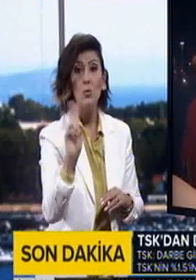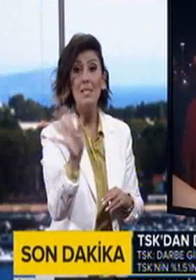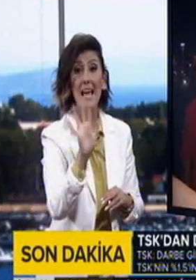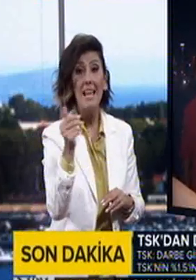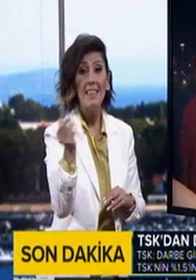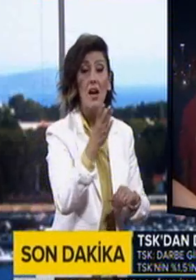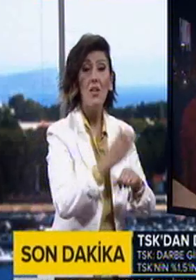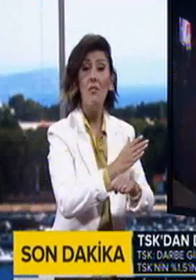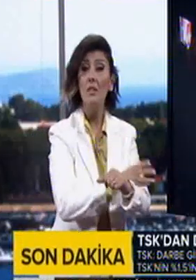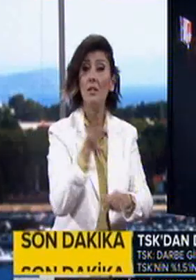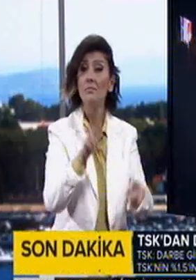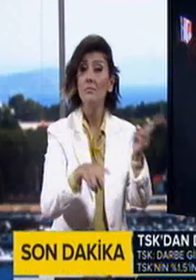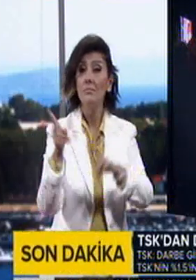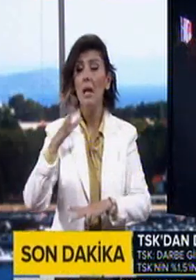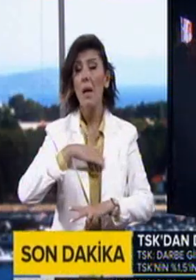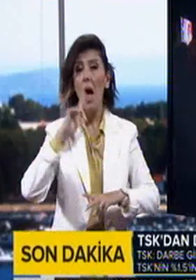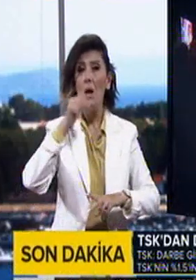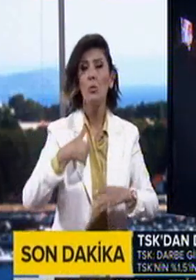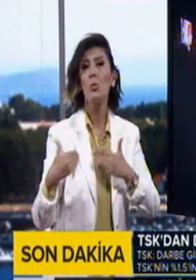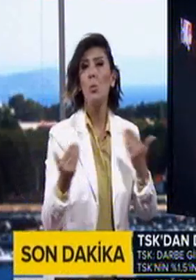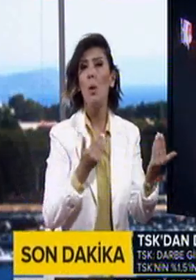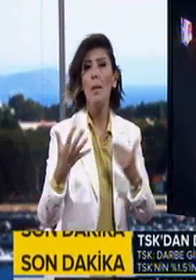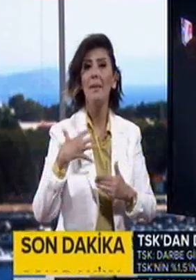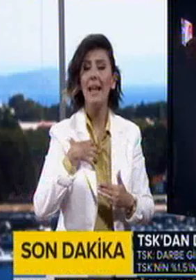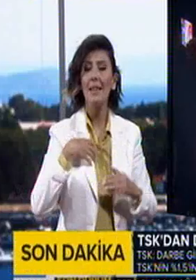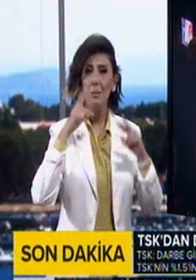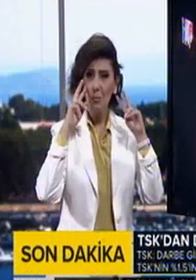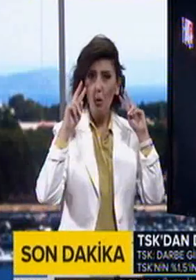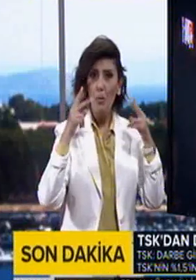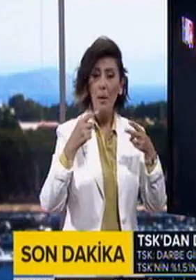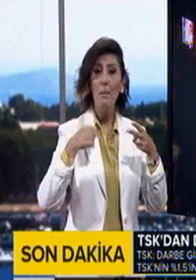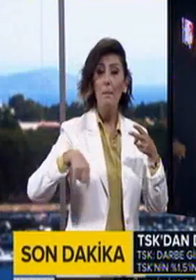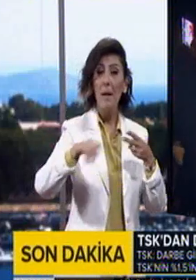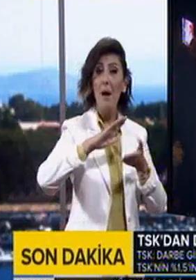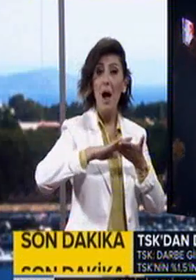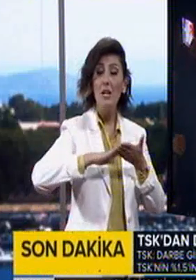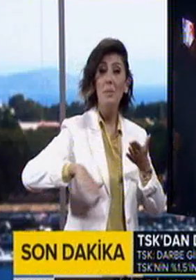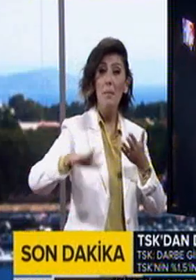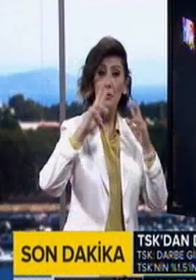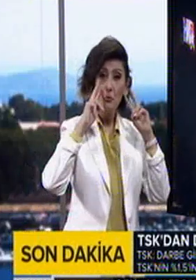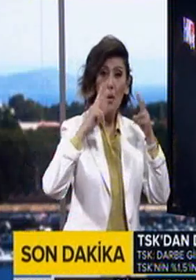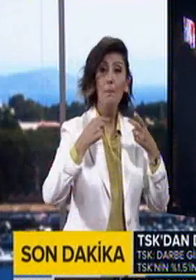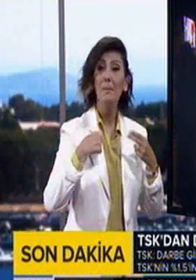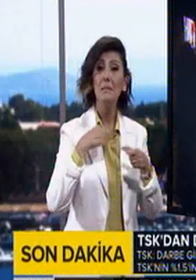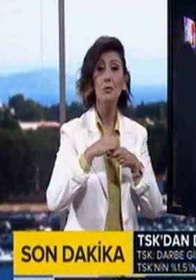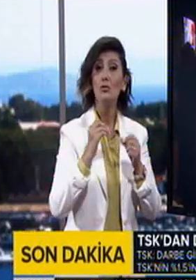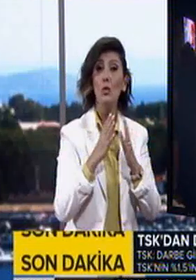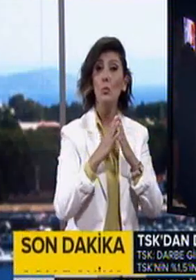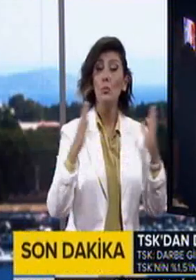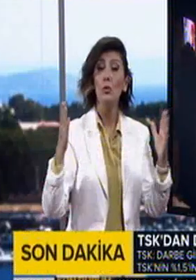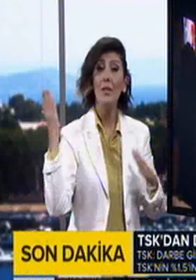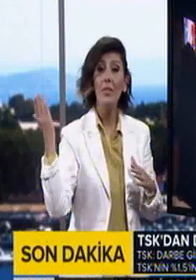her gün dua ediyorum. Kendim görme engelli ve bütün arkadaşlarım görme engelli ama bizim için çok yani